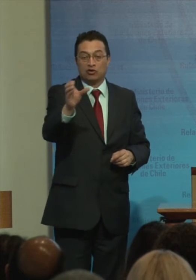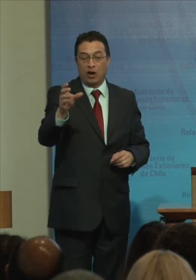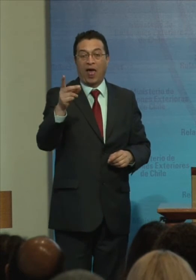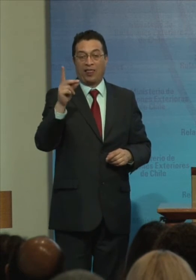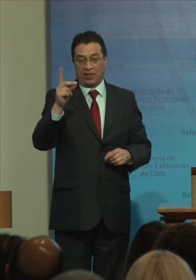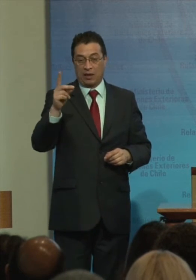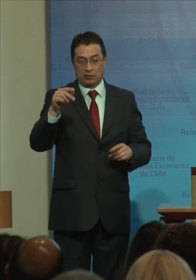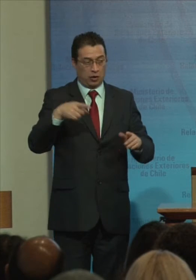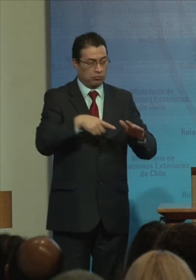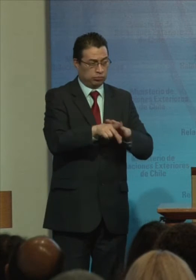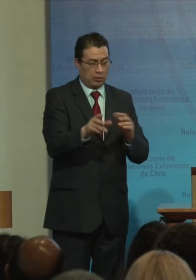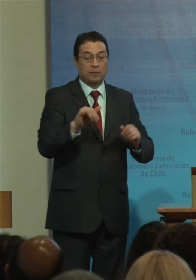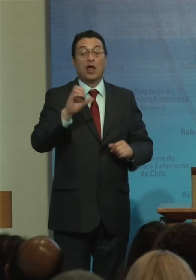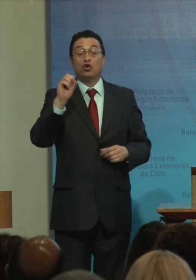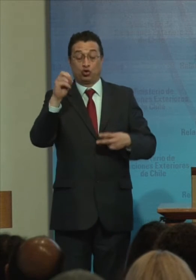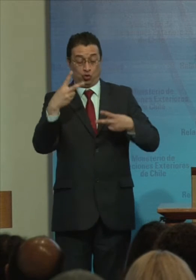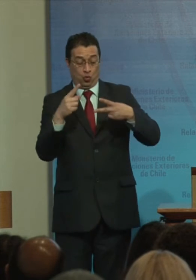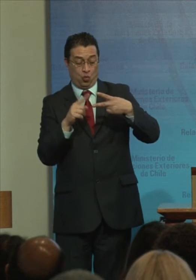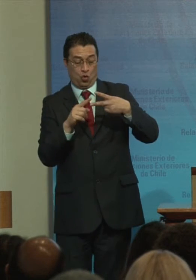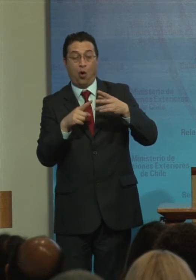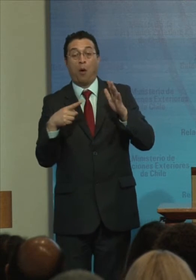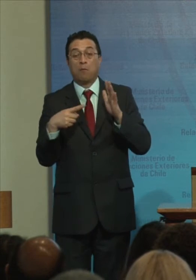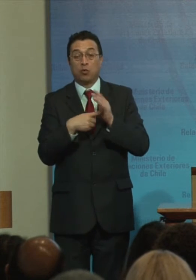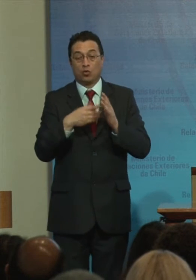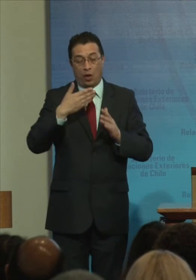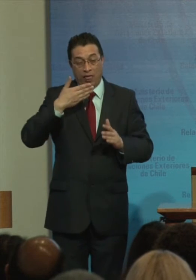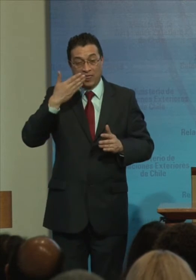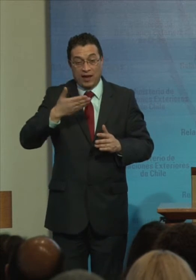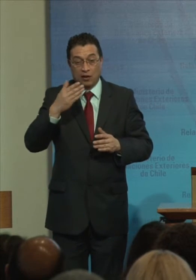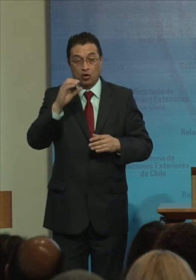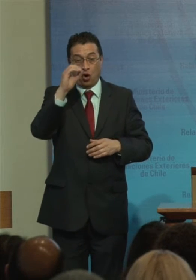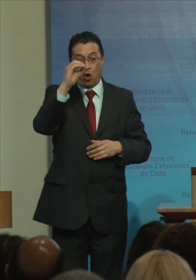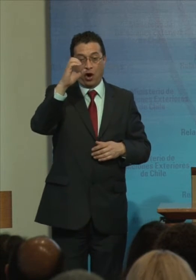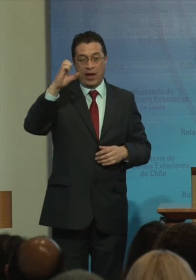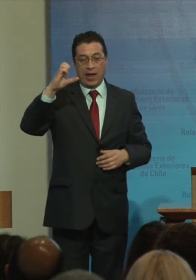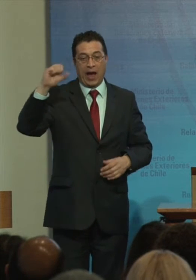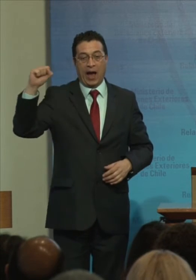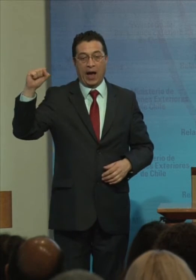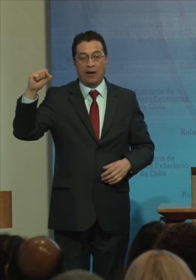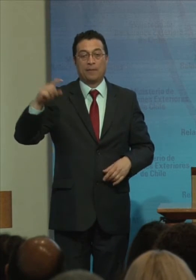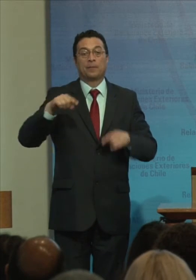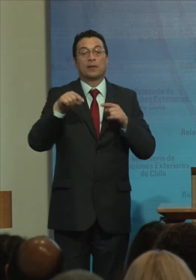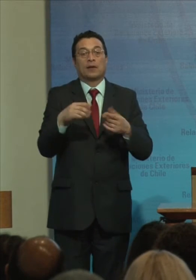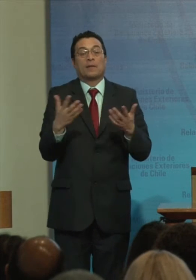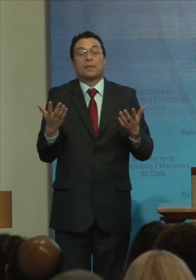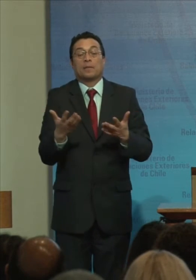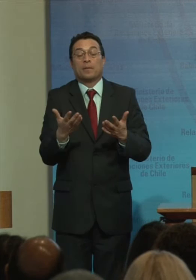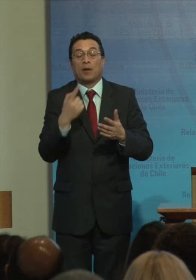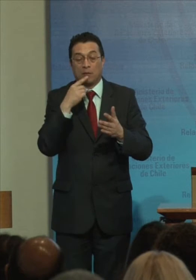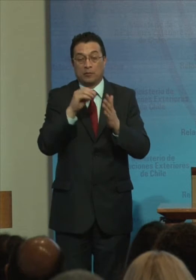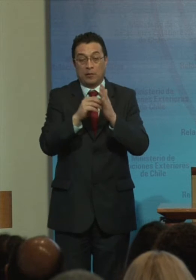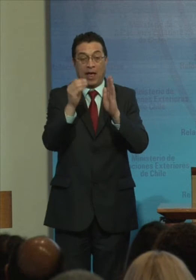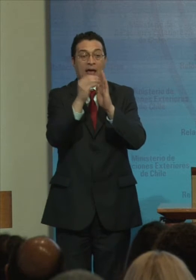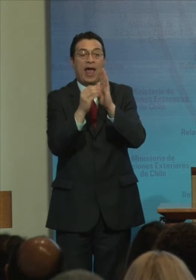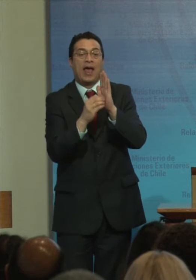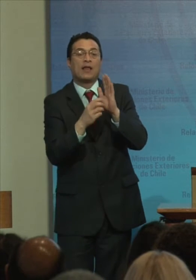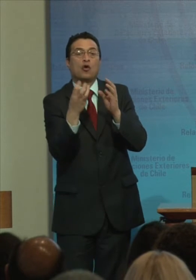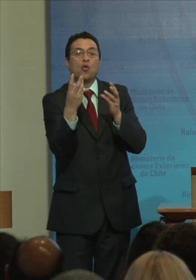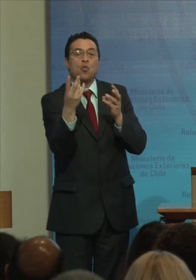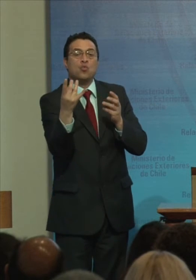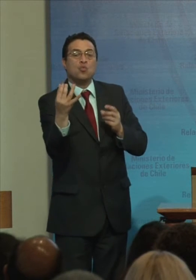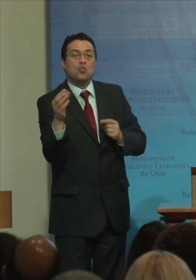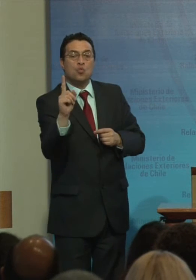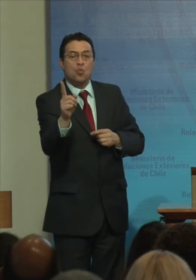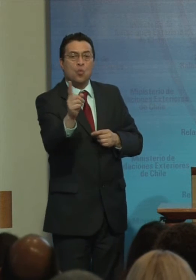discapacidad El segundo punto De la declaración De la OEA Es La generación De registros Estadísticos Sobre